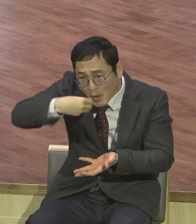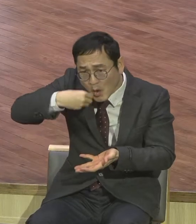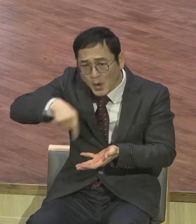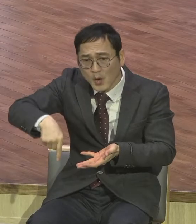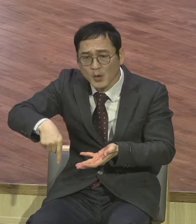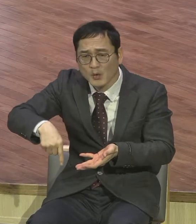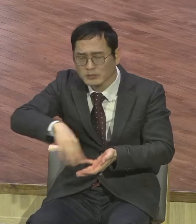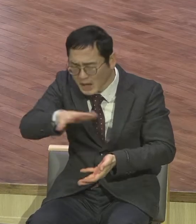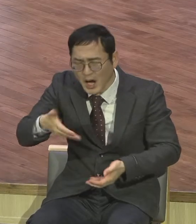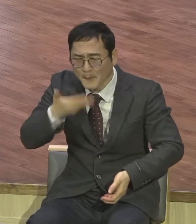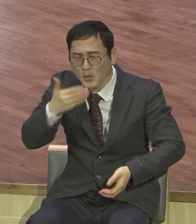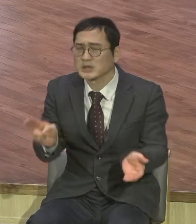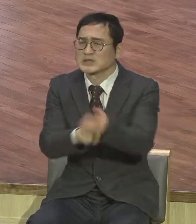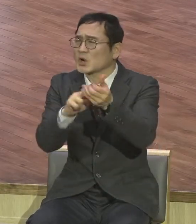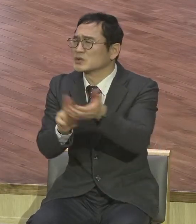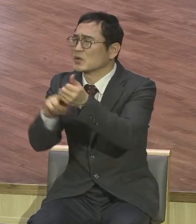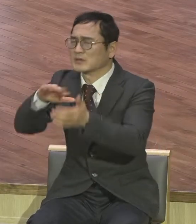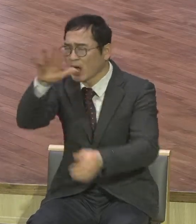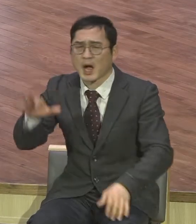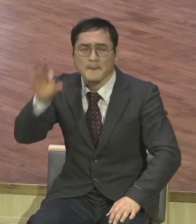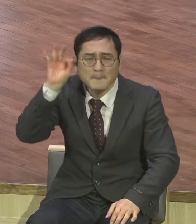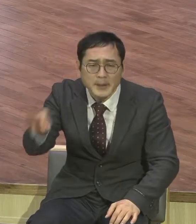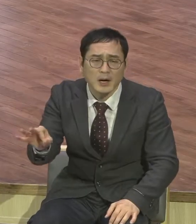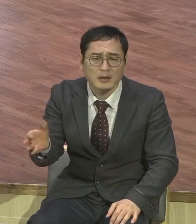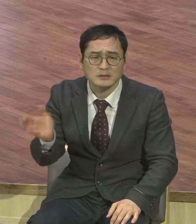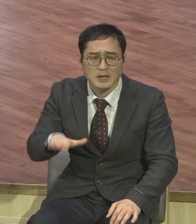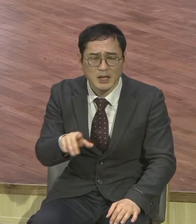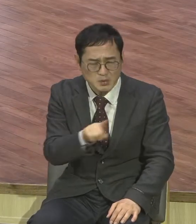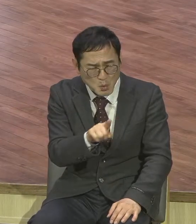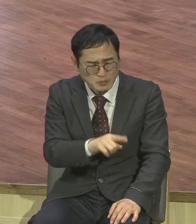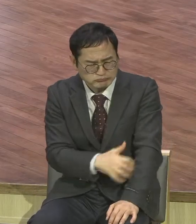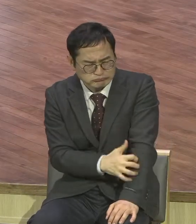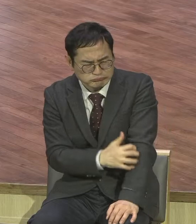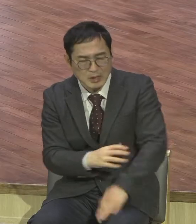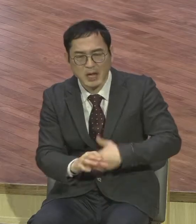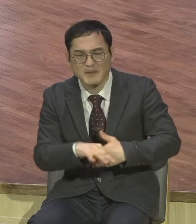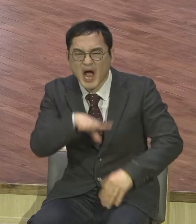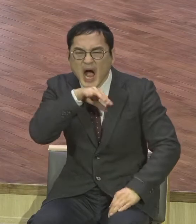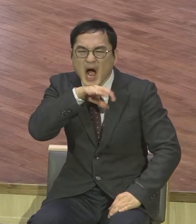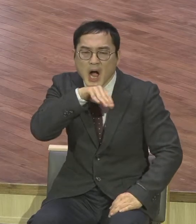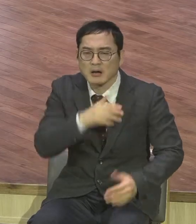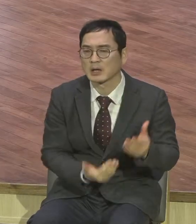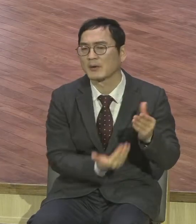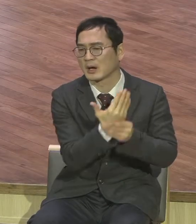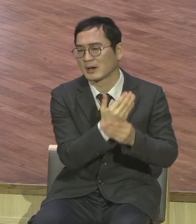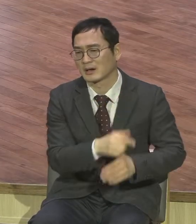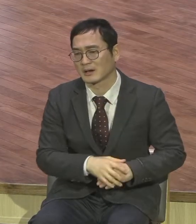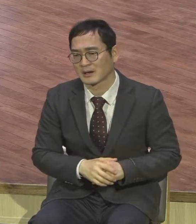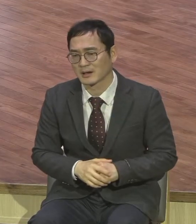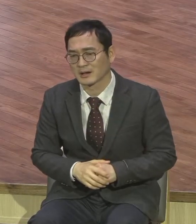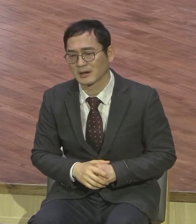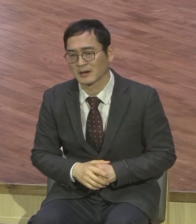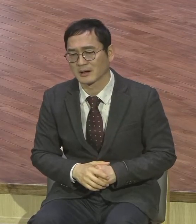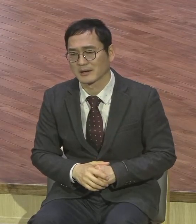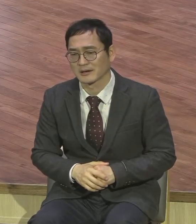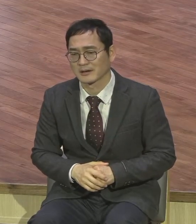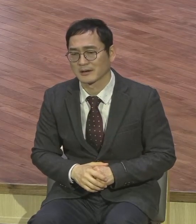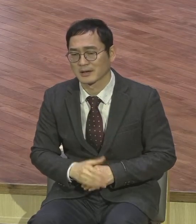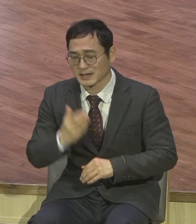조금만 불편하면 원망 불평해요 이 출애급 1세대들 이 이들은 싹